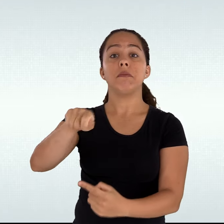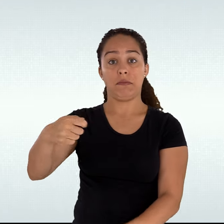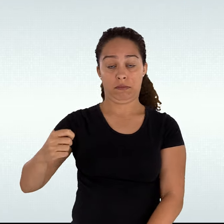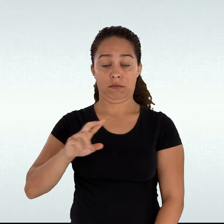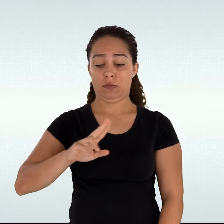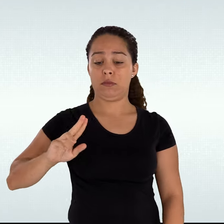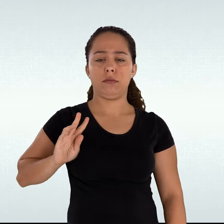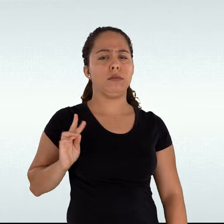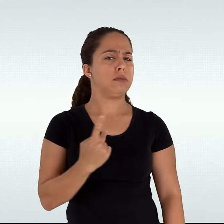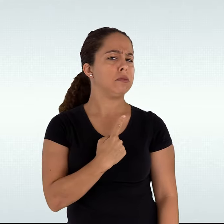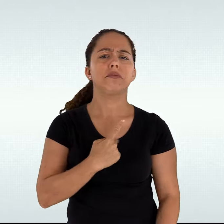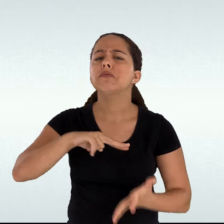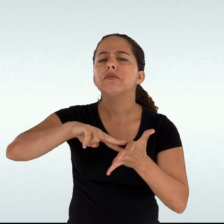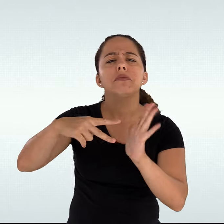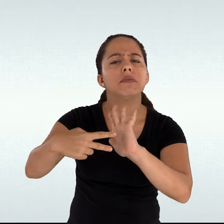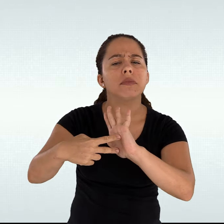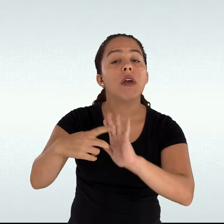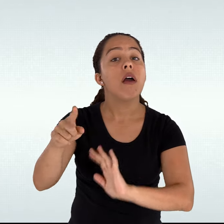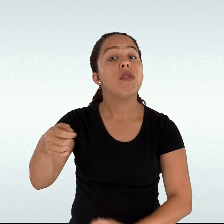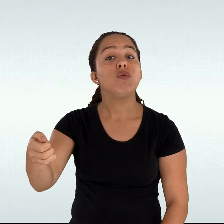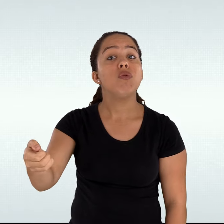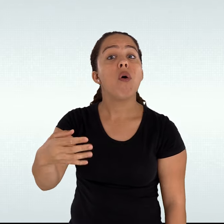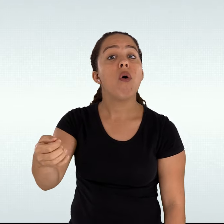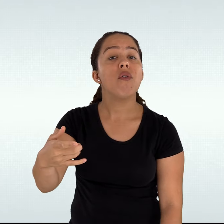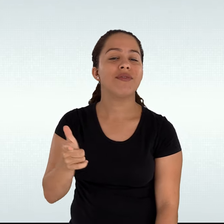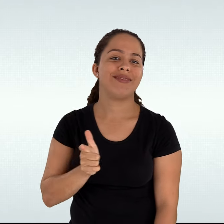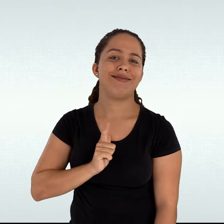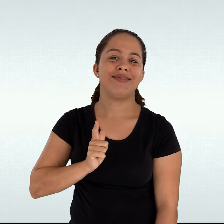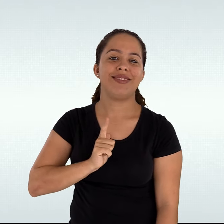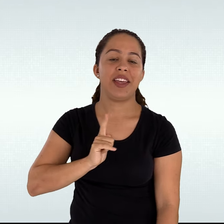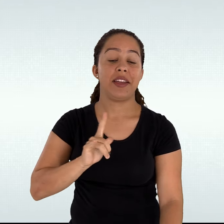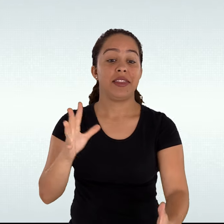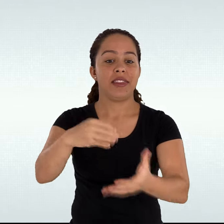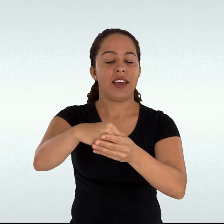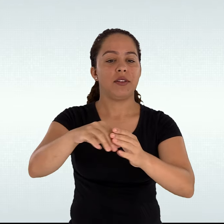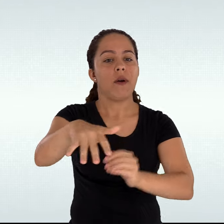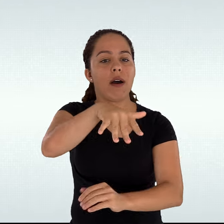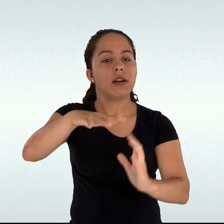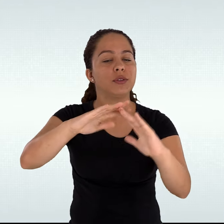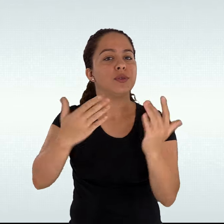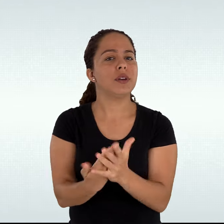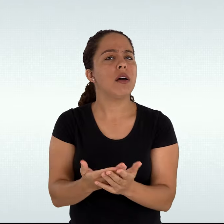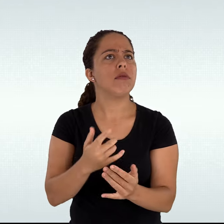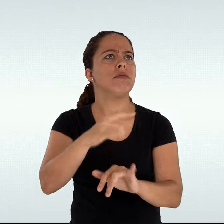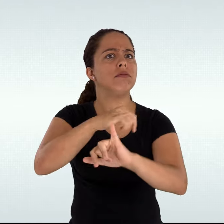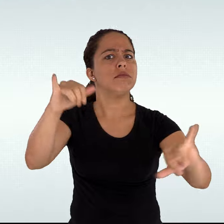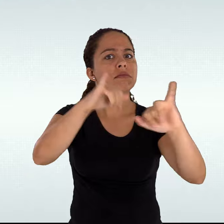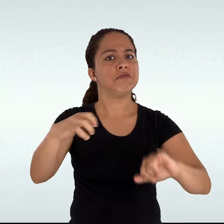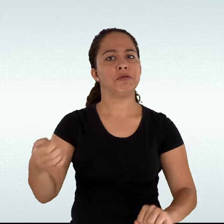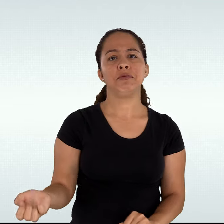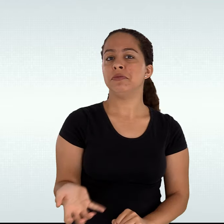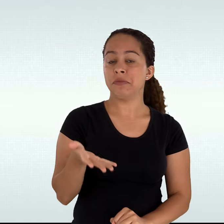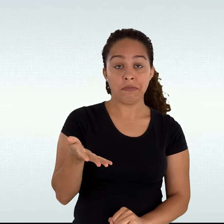social foi recentemente introduzido no nosso cotidiano escolar, e por conta disso,